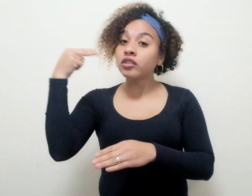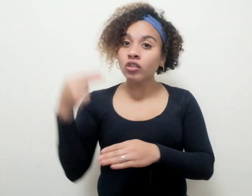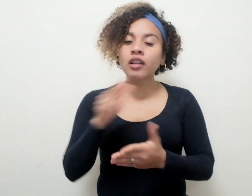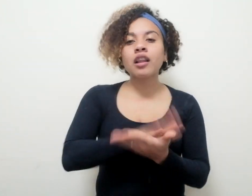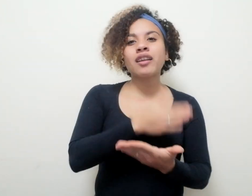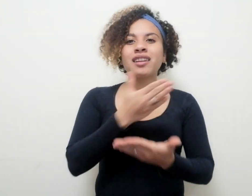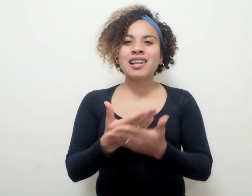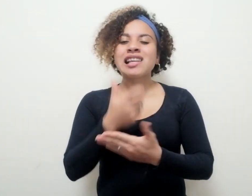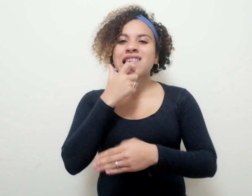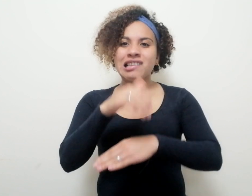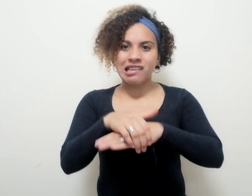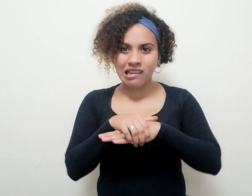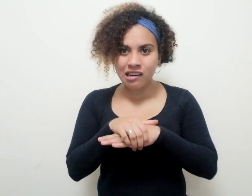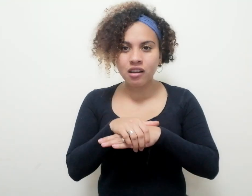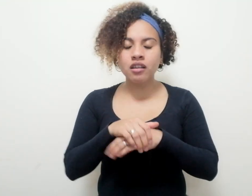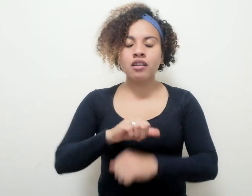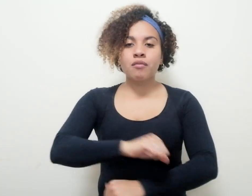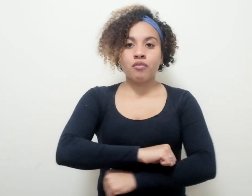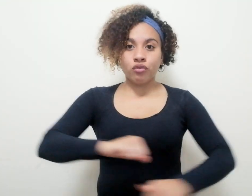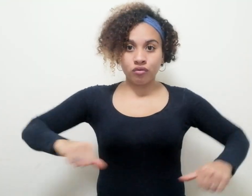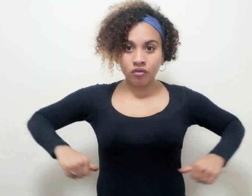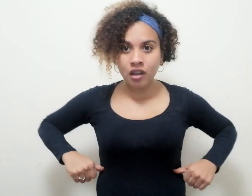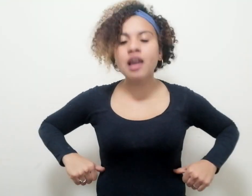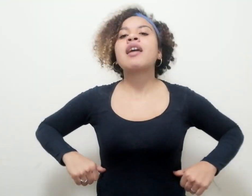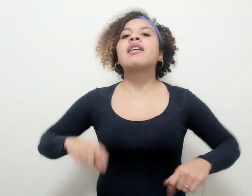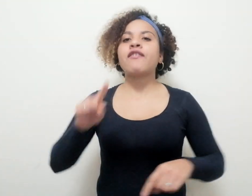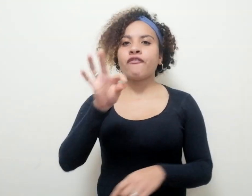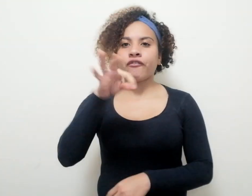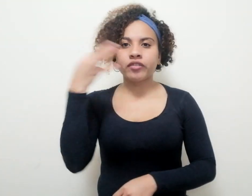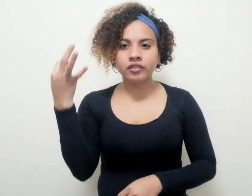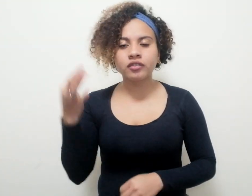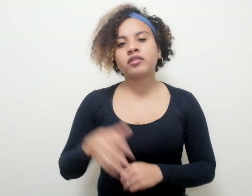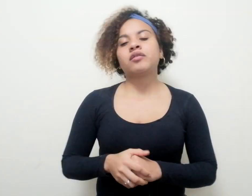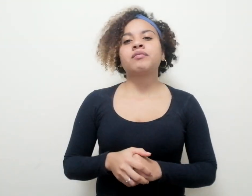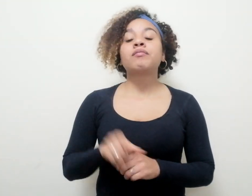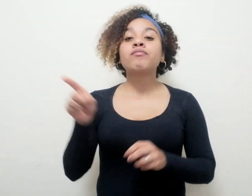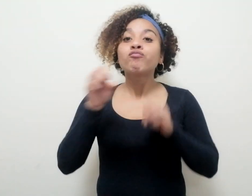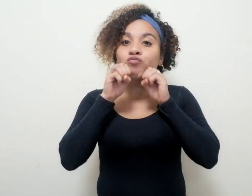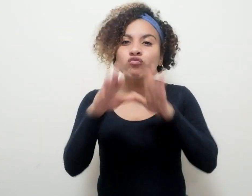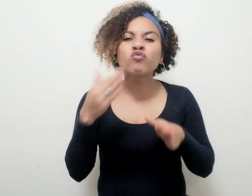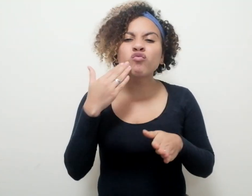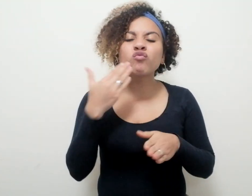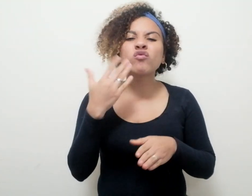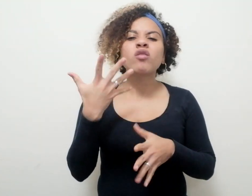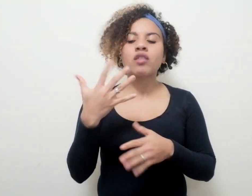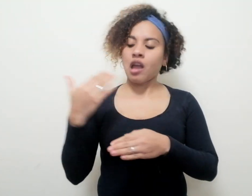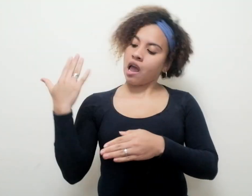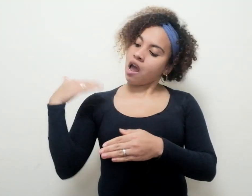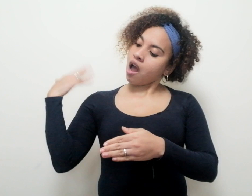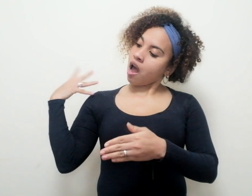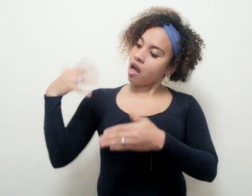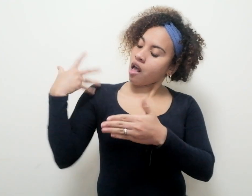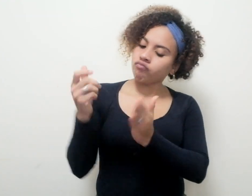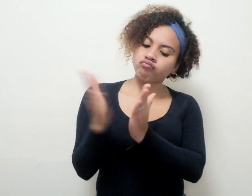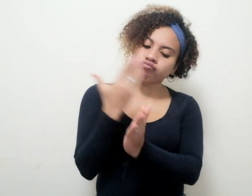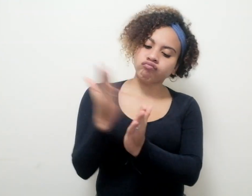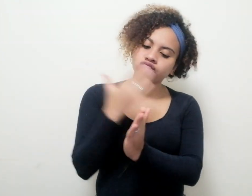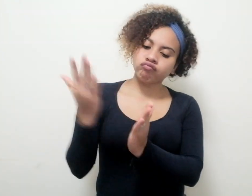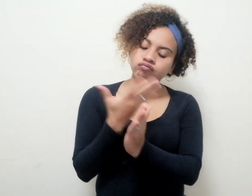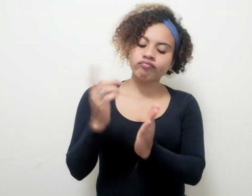al inglés, portugués y francés, y publicadas en antologías y revistas,